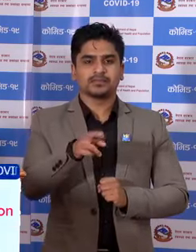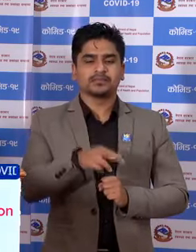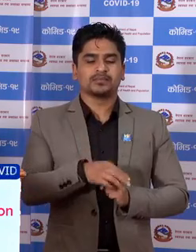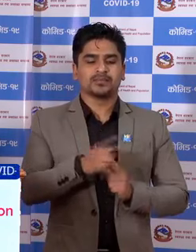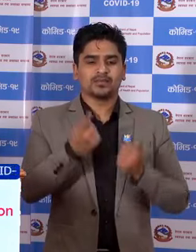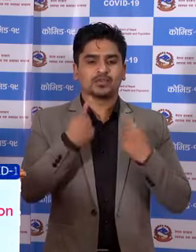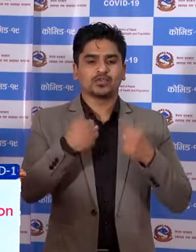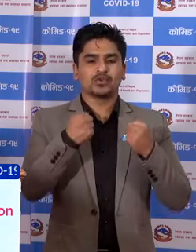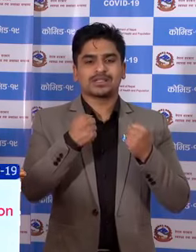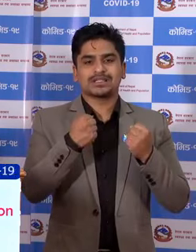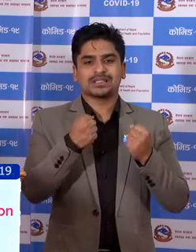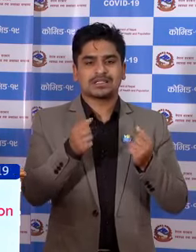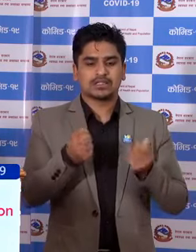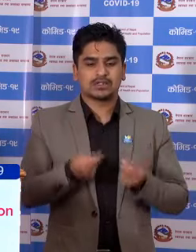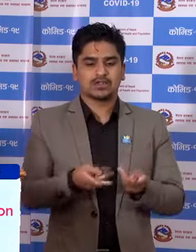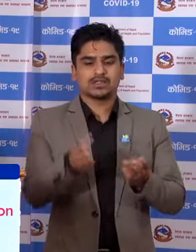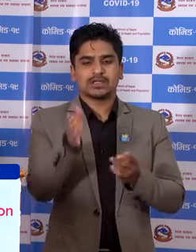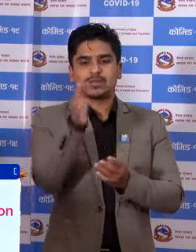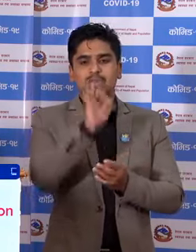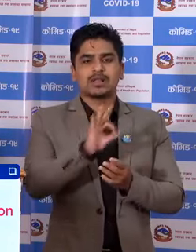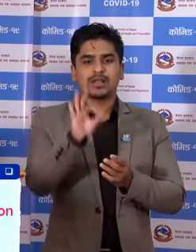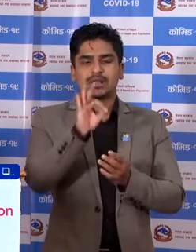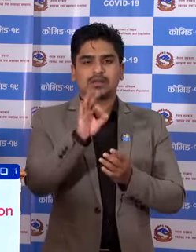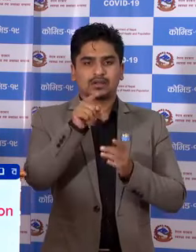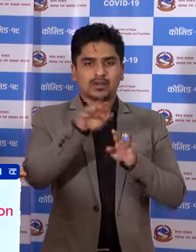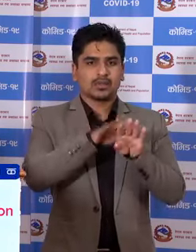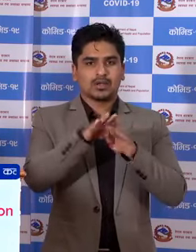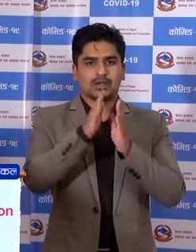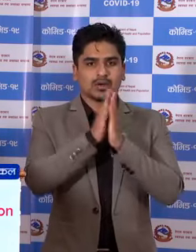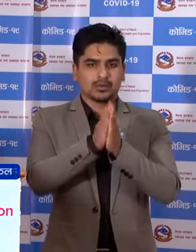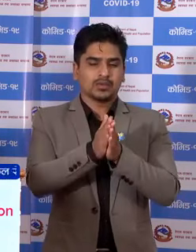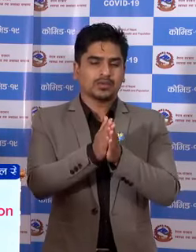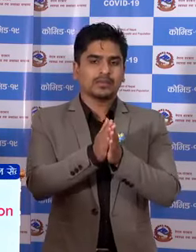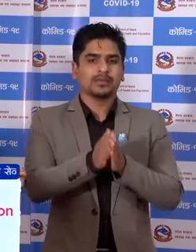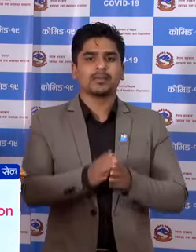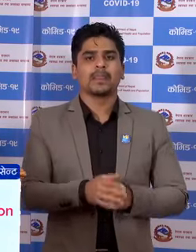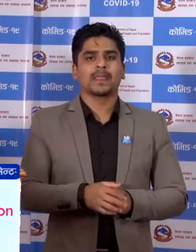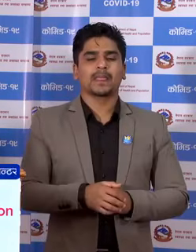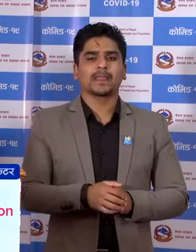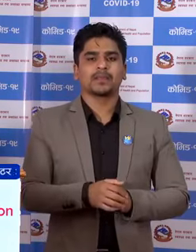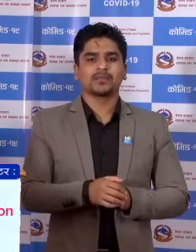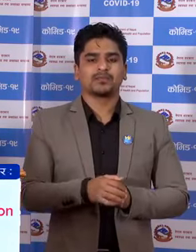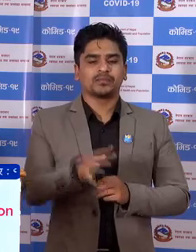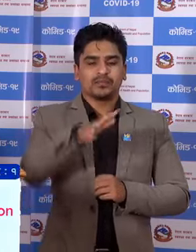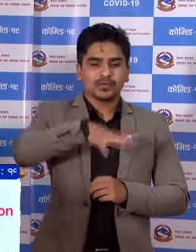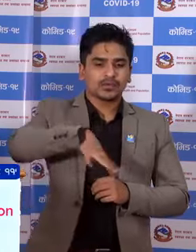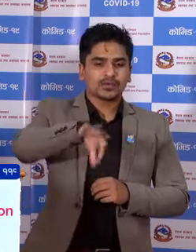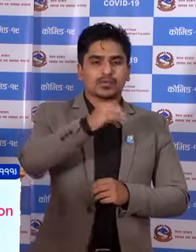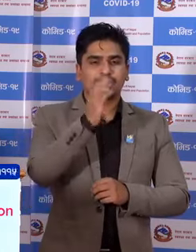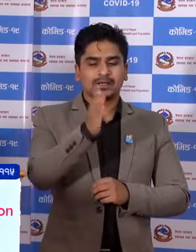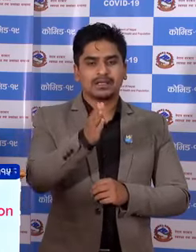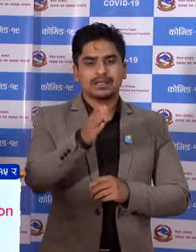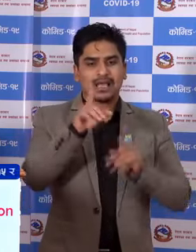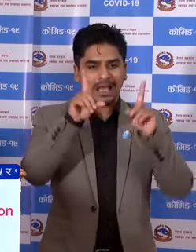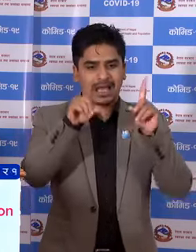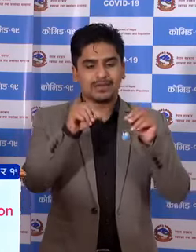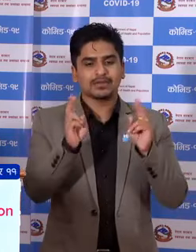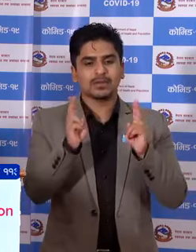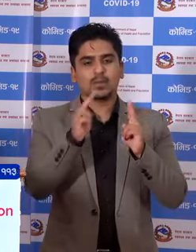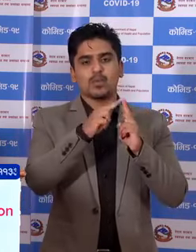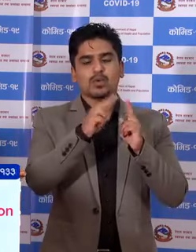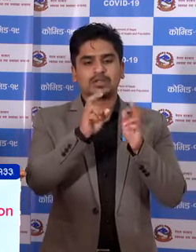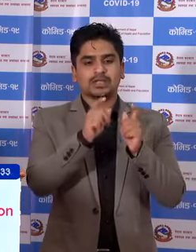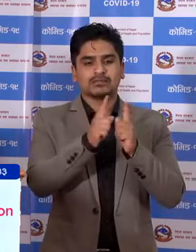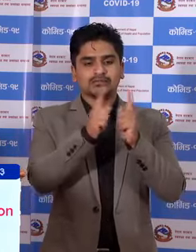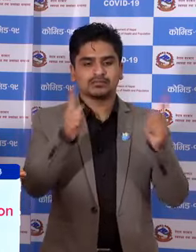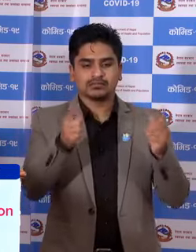स्वास्त्य तथा जन्संक्याक मंत्रा लेको यहां अनुरोज छा शबईले आबस्चेक भौतिक दूरी